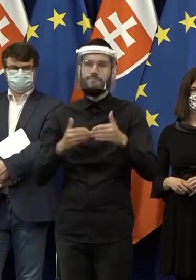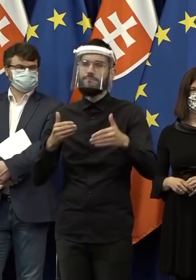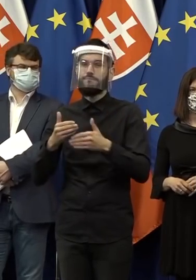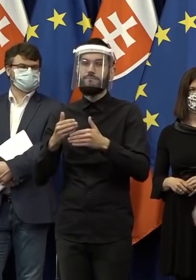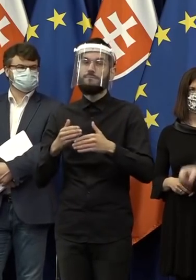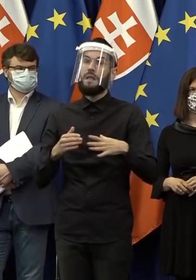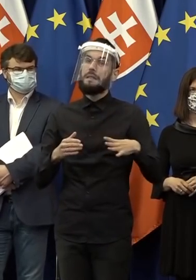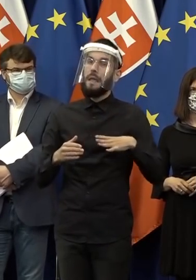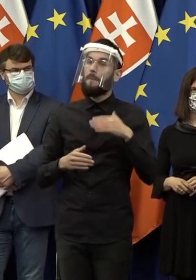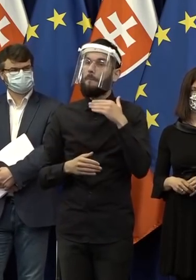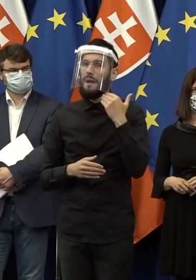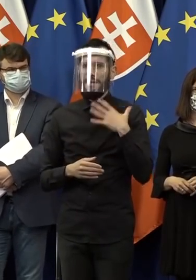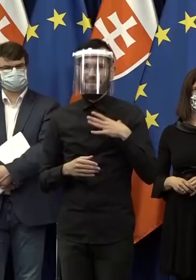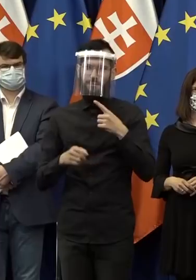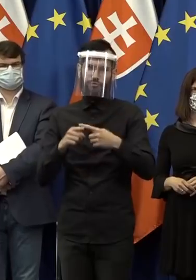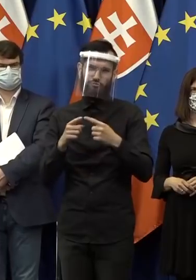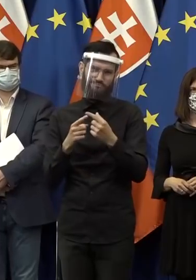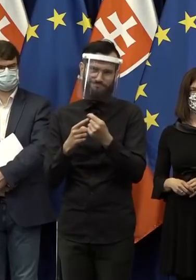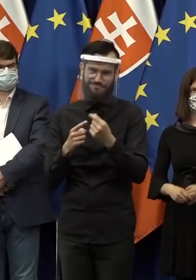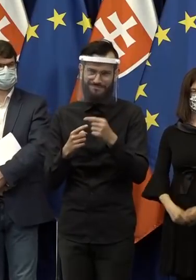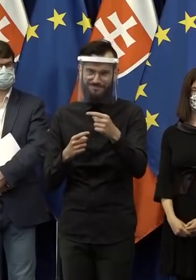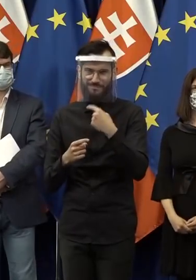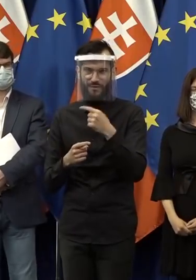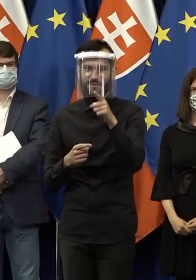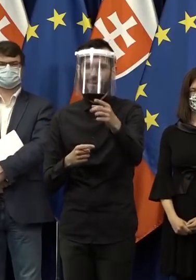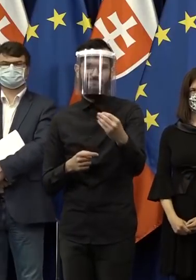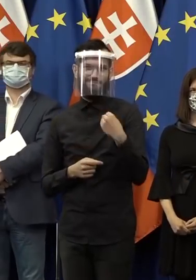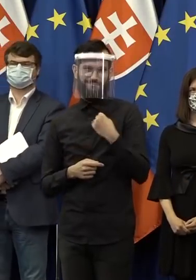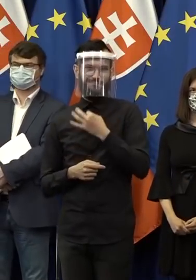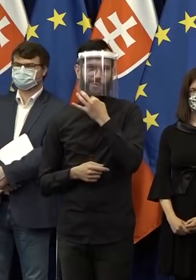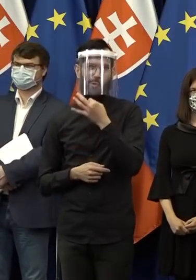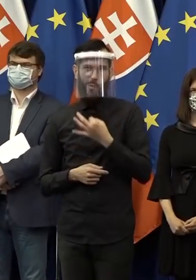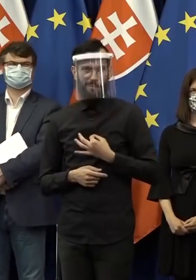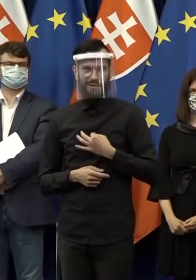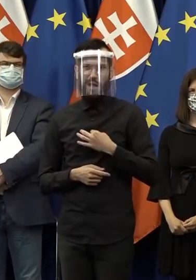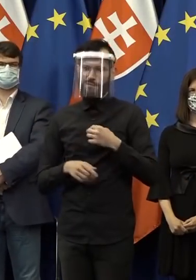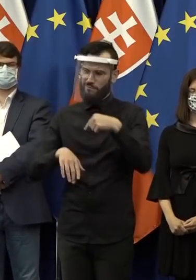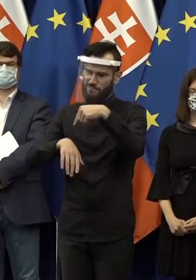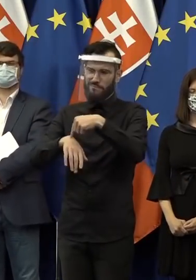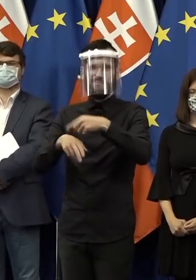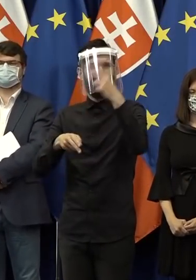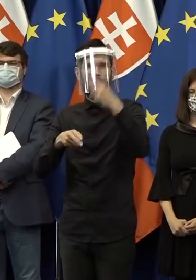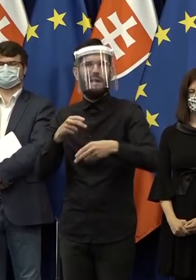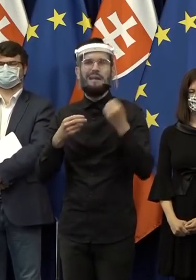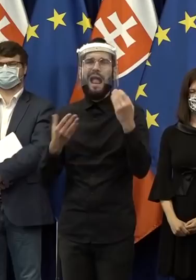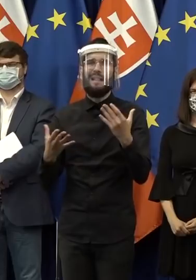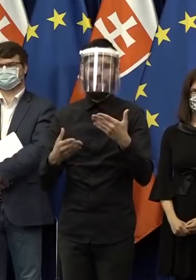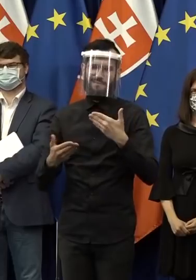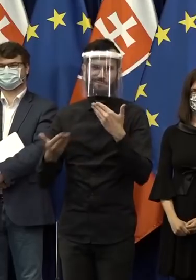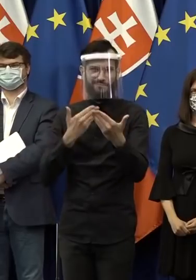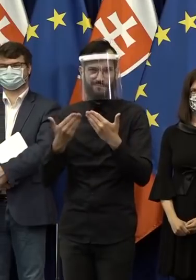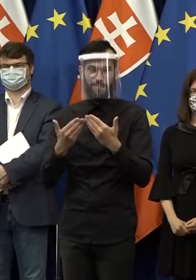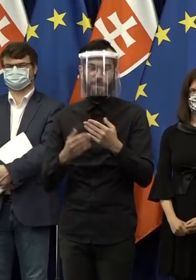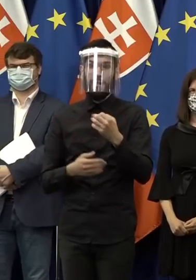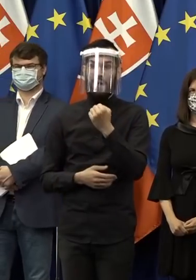Dámy a páni, ja by som chcel trošku aj vtipne reagovať na to, keď ste sa opýtali, že dokoľkej sme rokovali. Všimol som